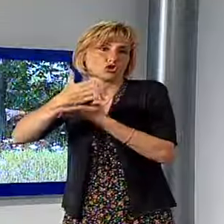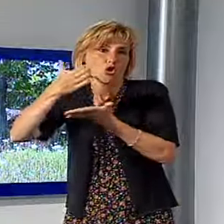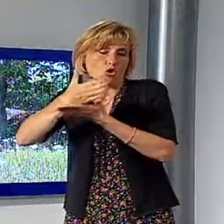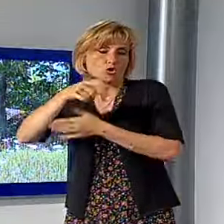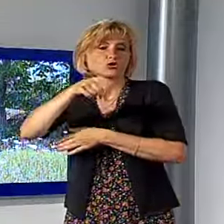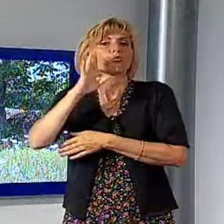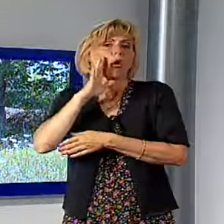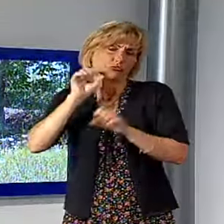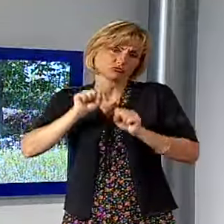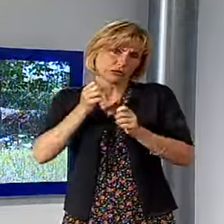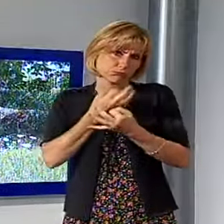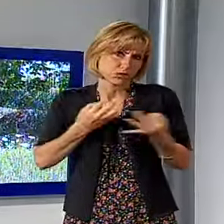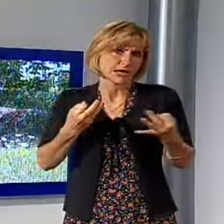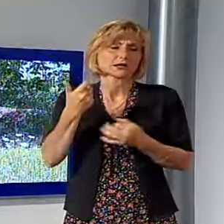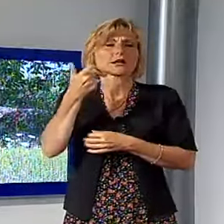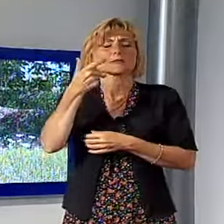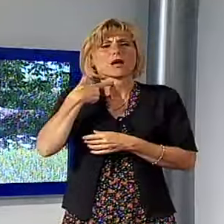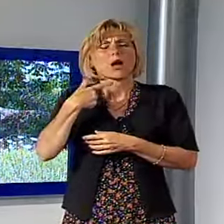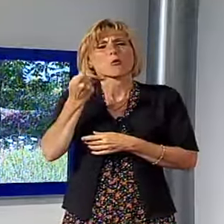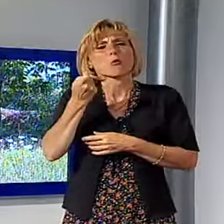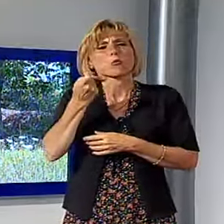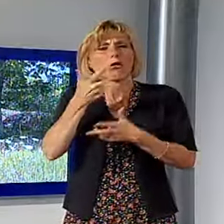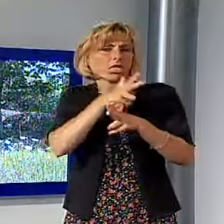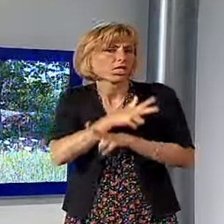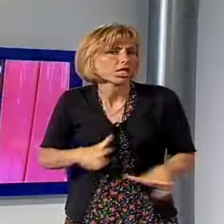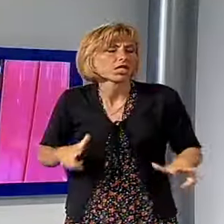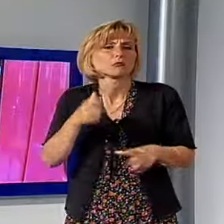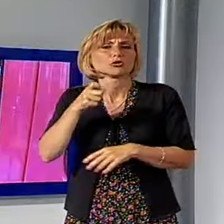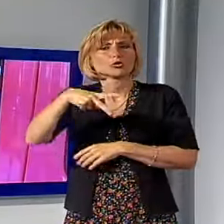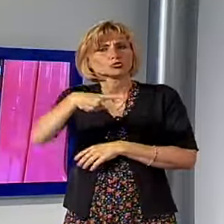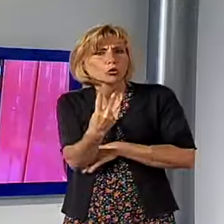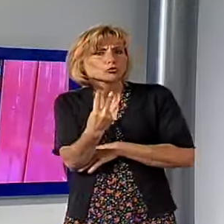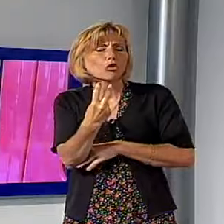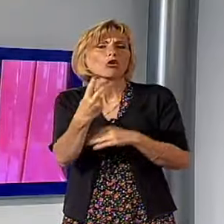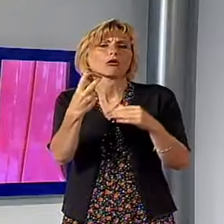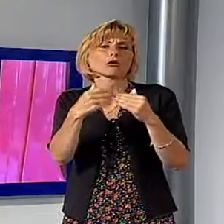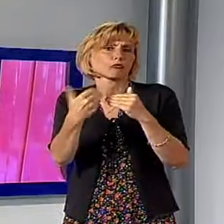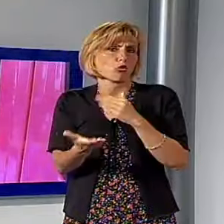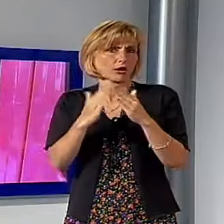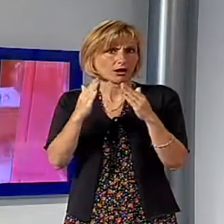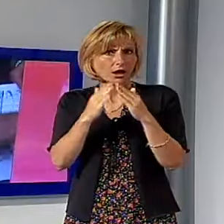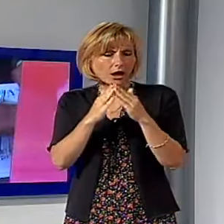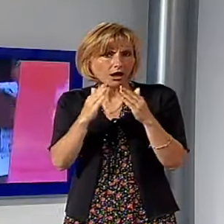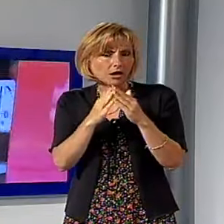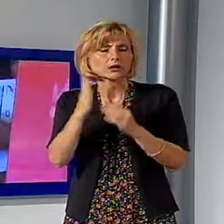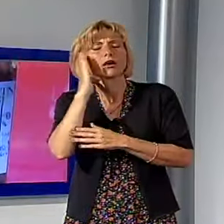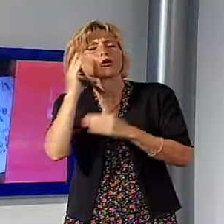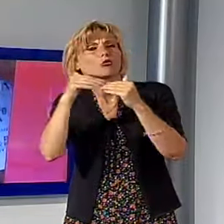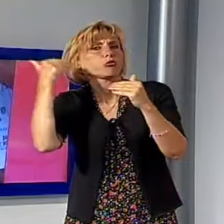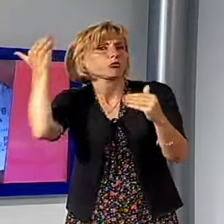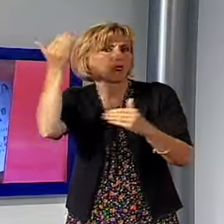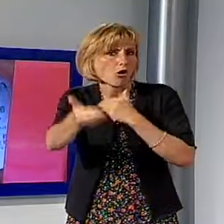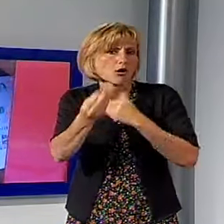provato fisicamente da due giorni trascorsi fuori casa, probabilmente ha dormito all'aperto, solo riparato in parte dalla capanna.